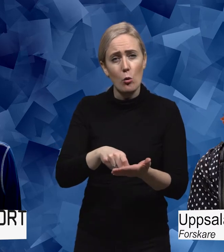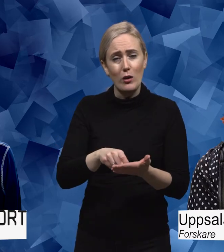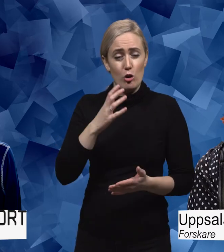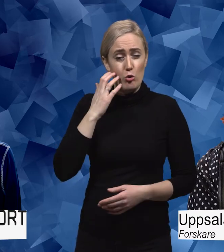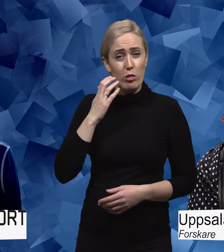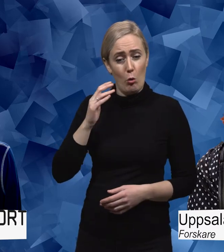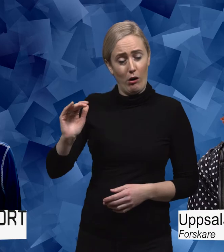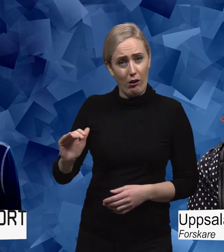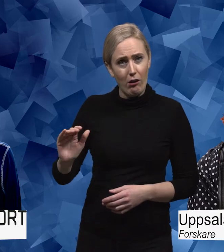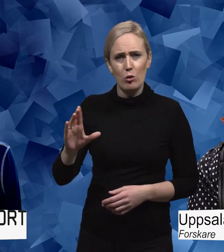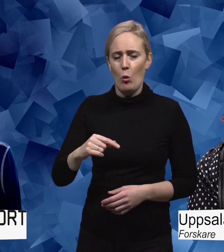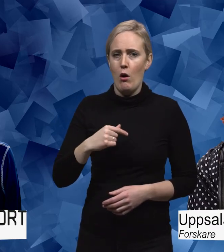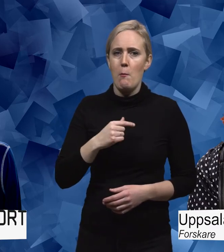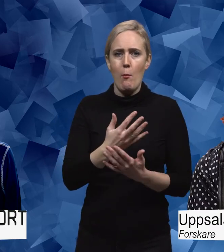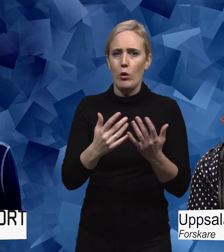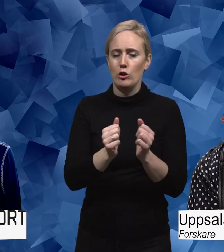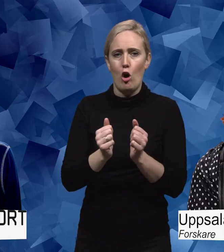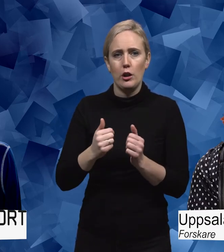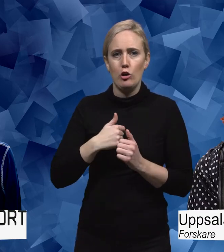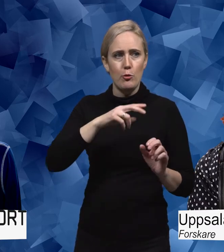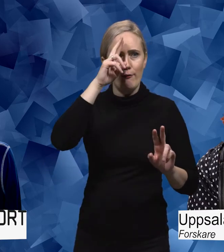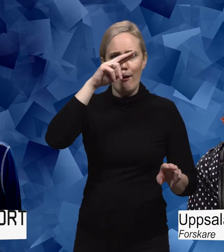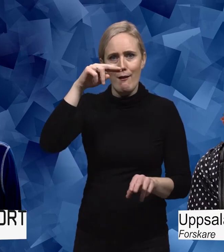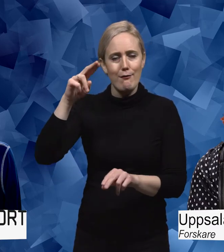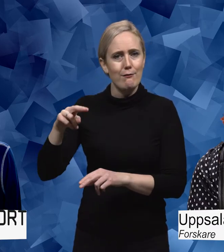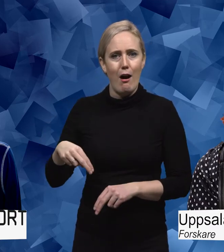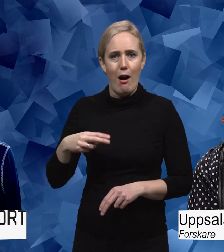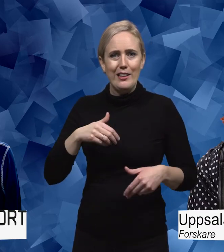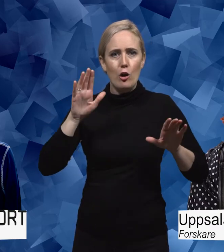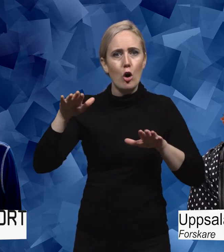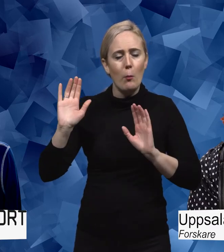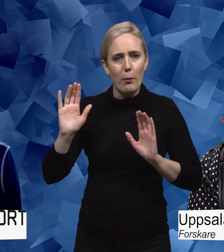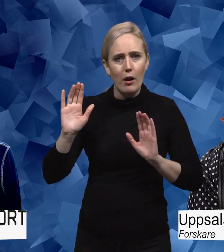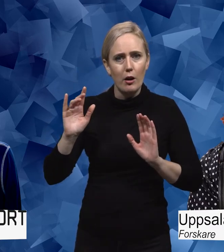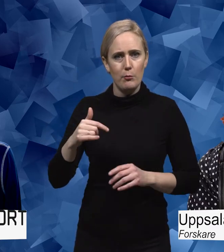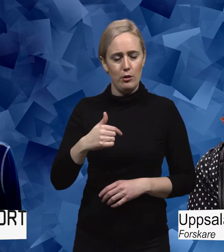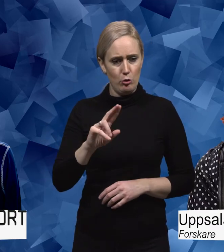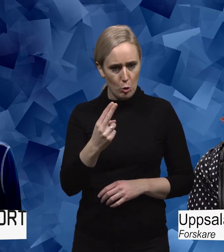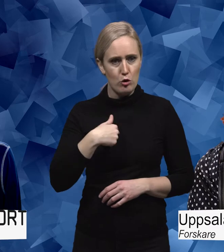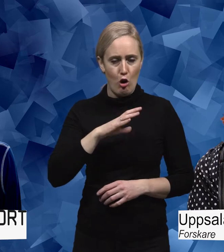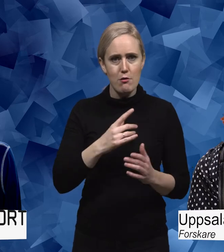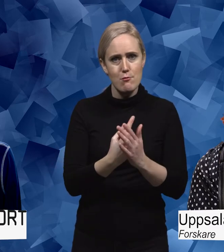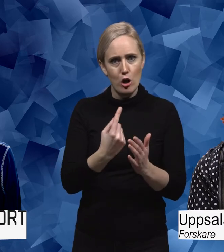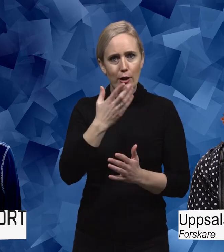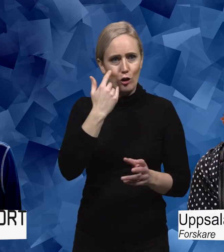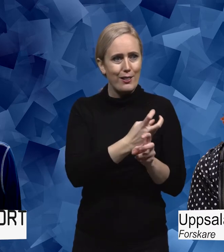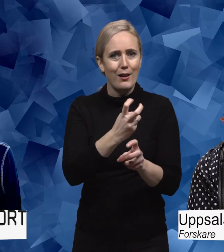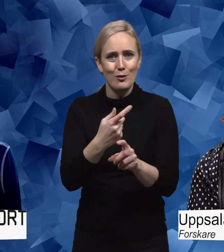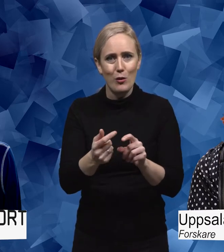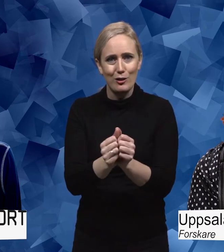inte hade gjort. att jag hade, istället för att testa det jag ville testa så hade jag nog begränsat mig